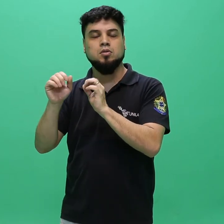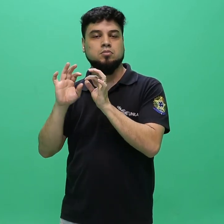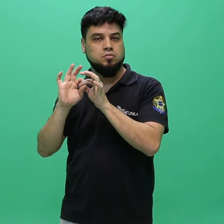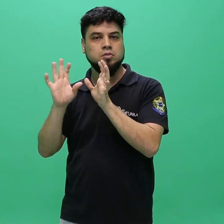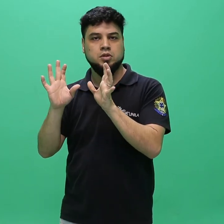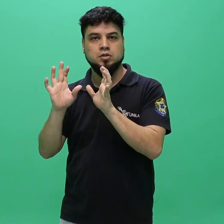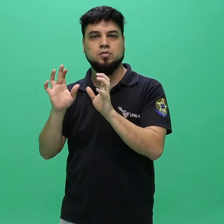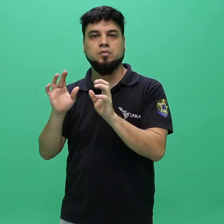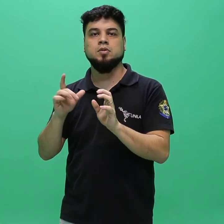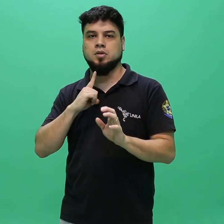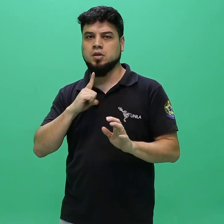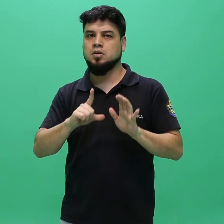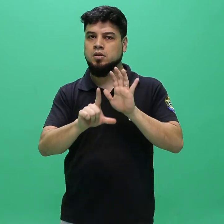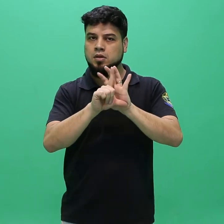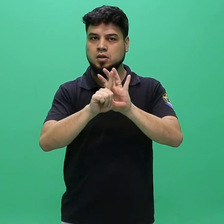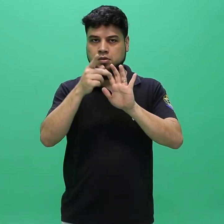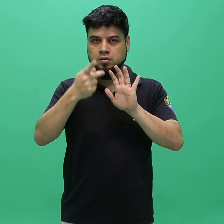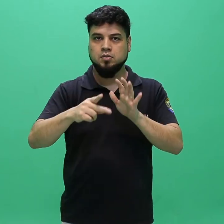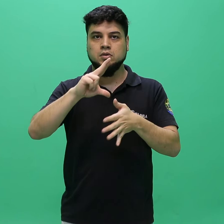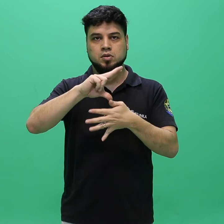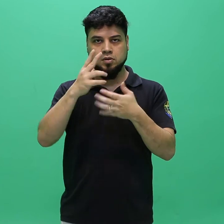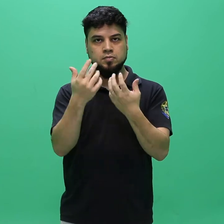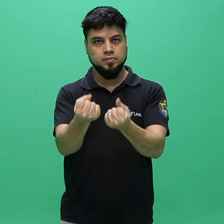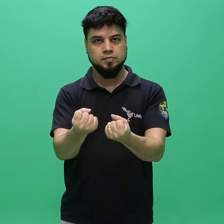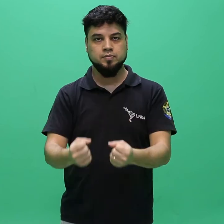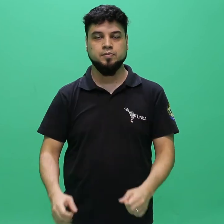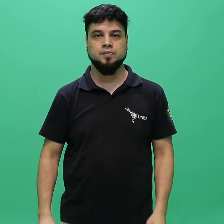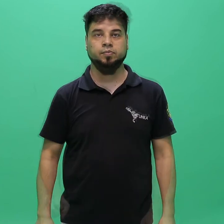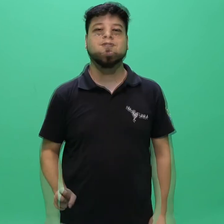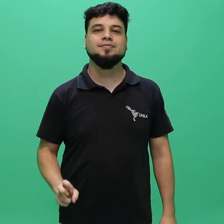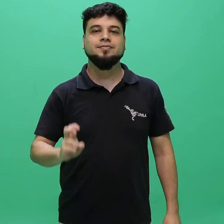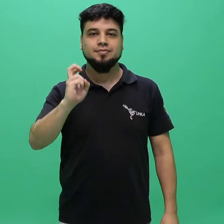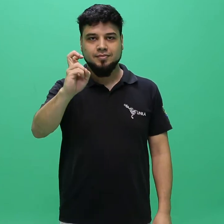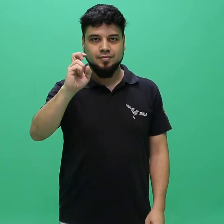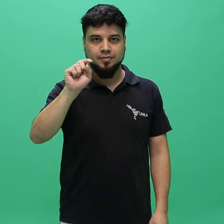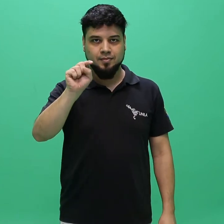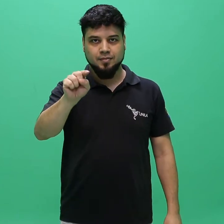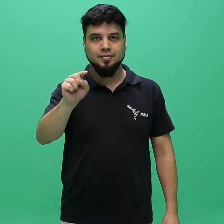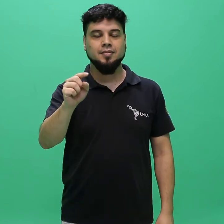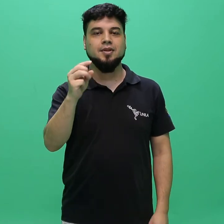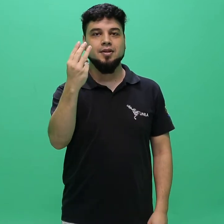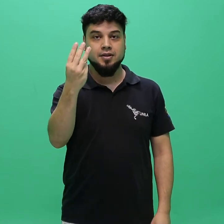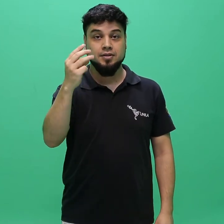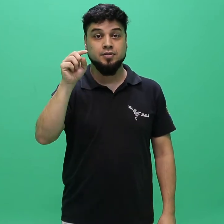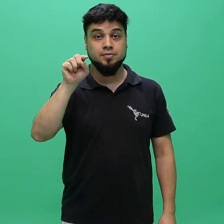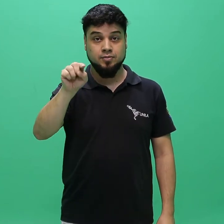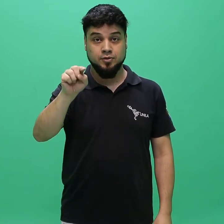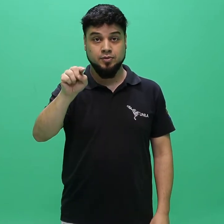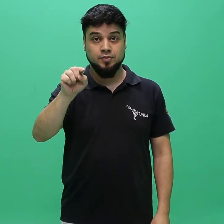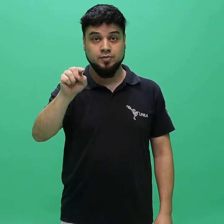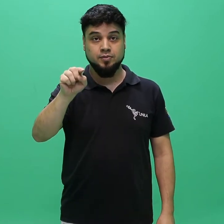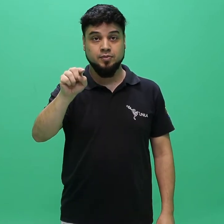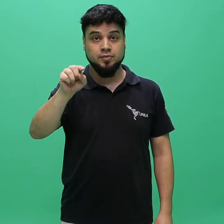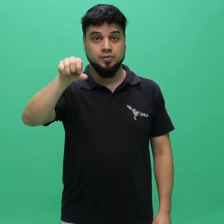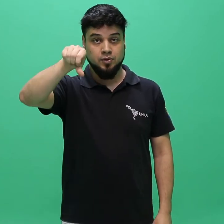.189, de 2010. 5.3.9.6.